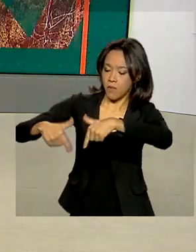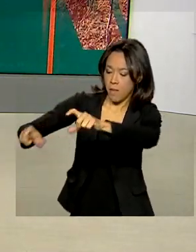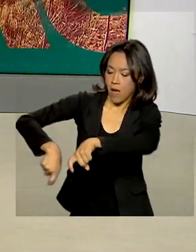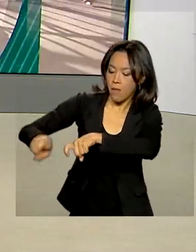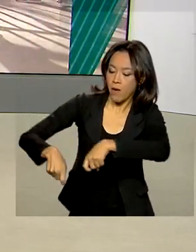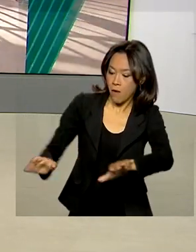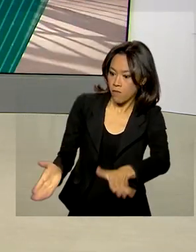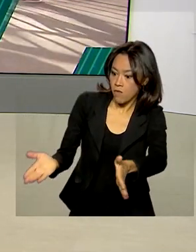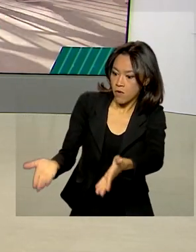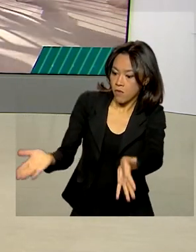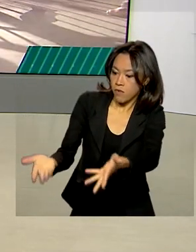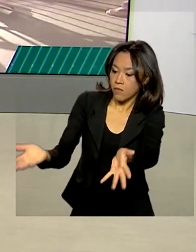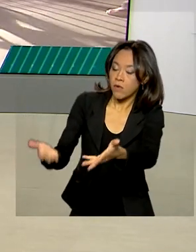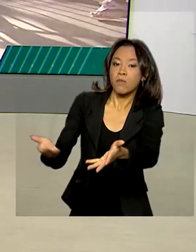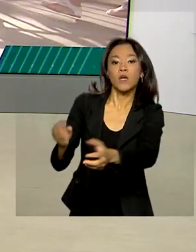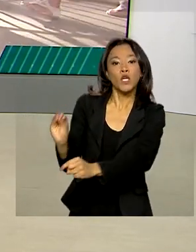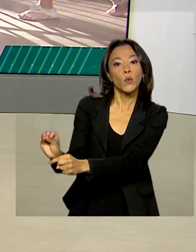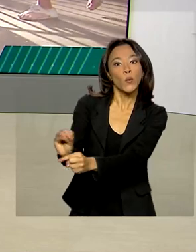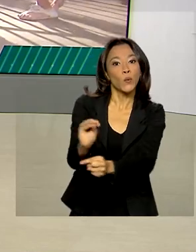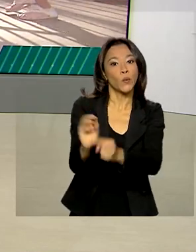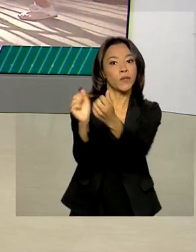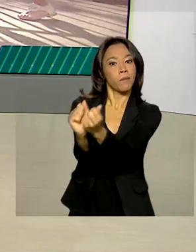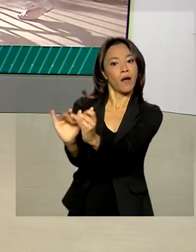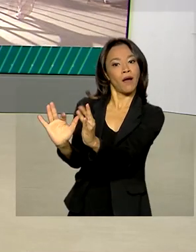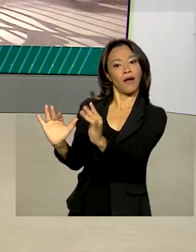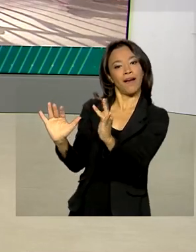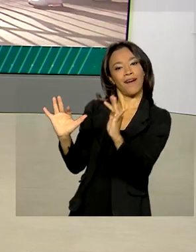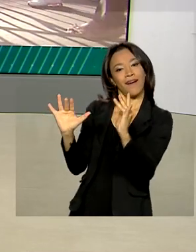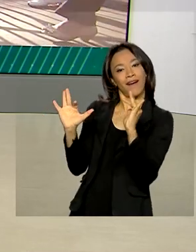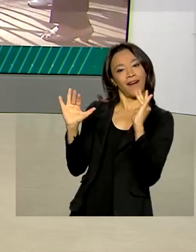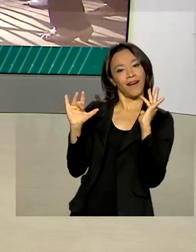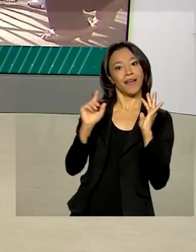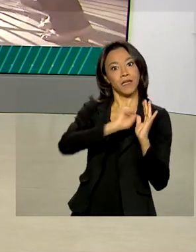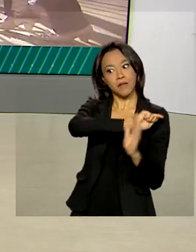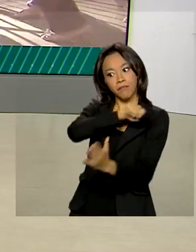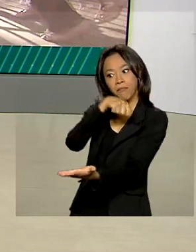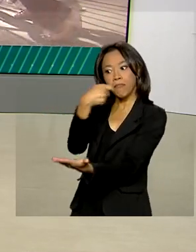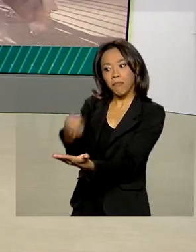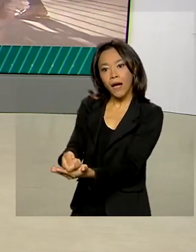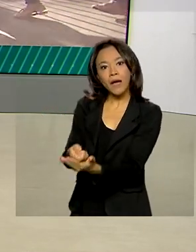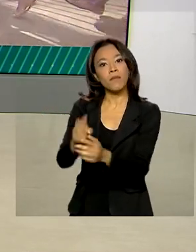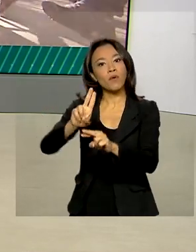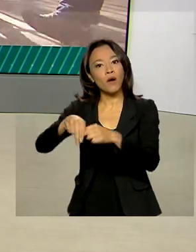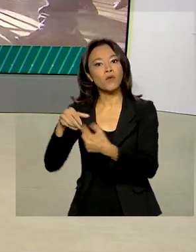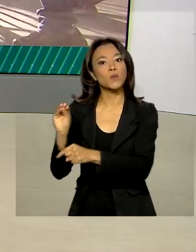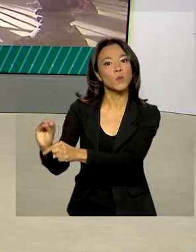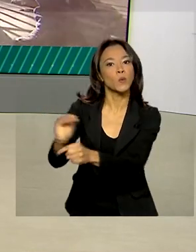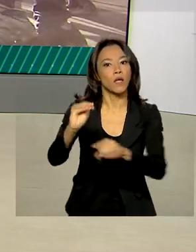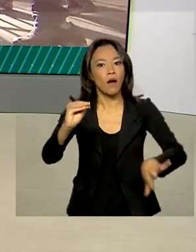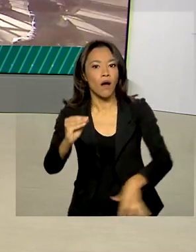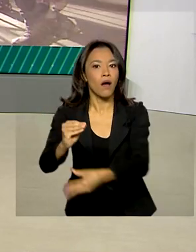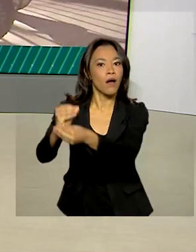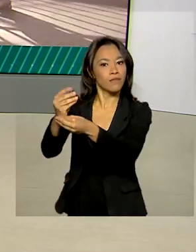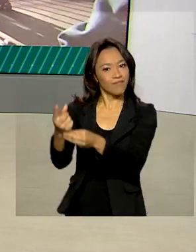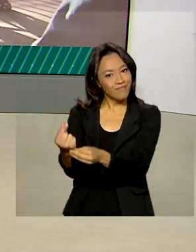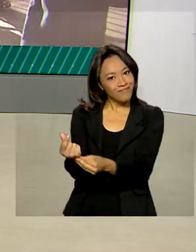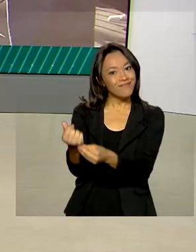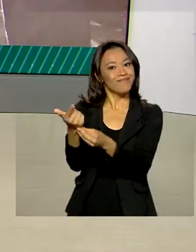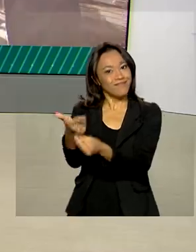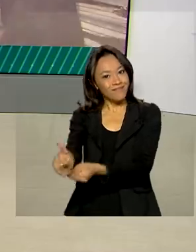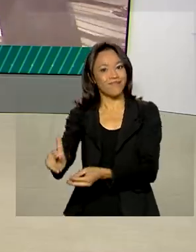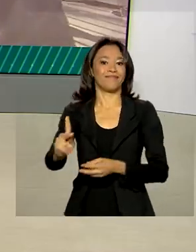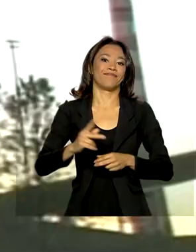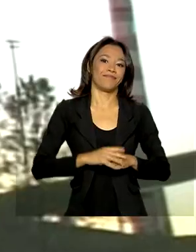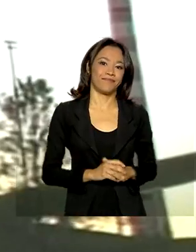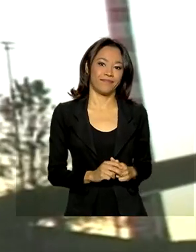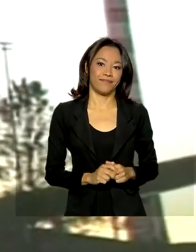produzir ao mesmo tempo que preserva e passa a receber pagamento por serviços ambientais, conseguindo assim uma renda extra.